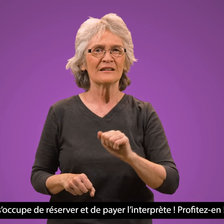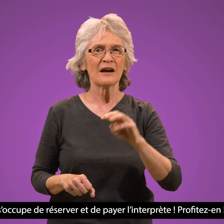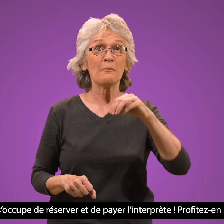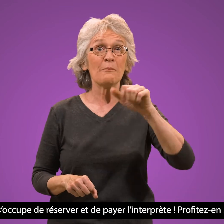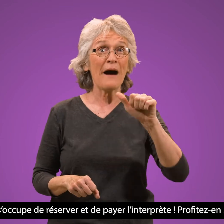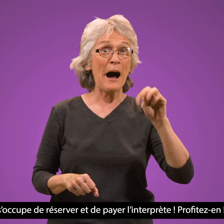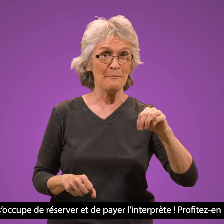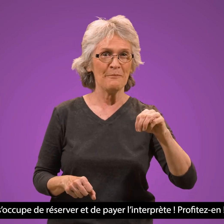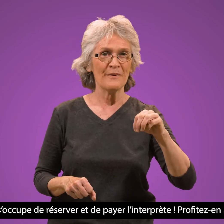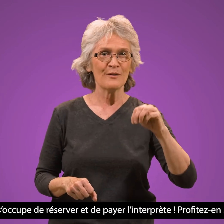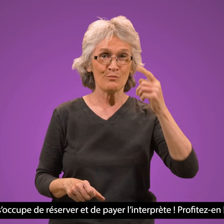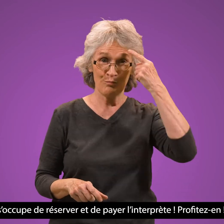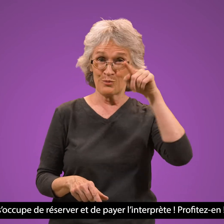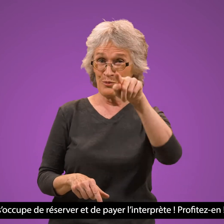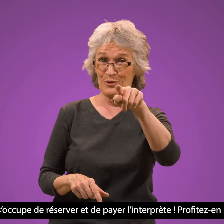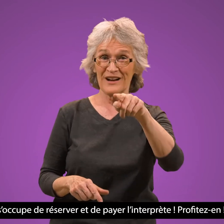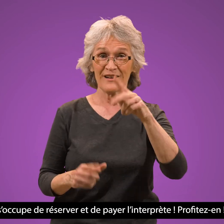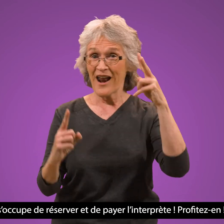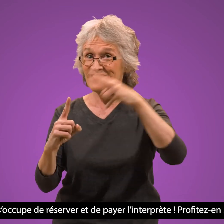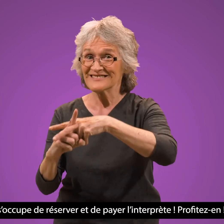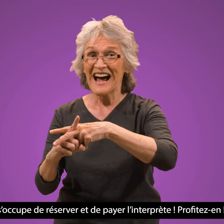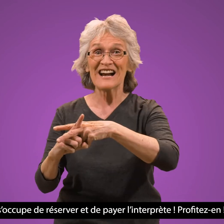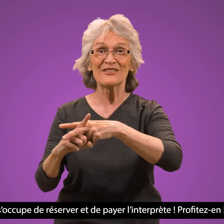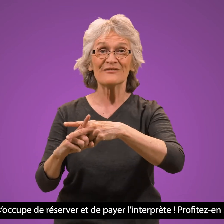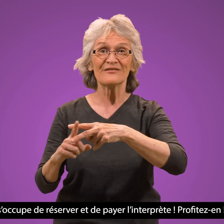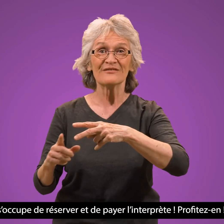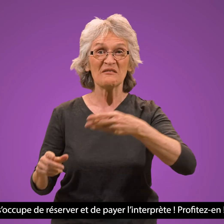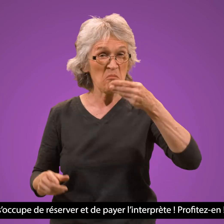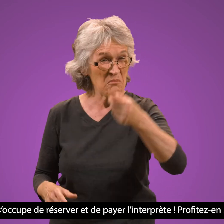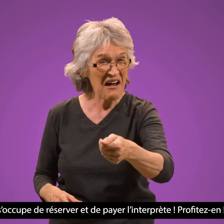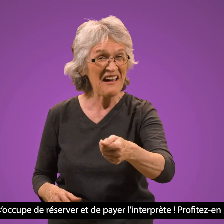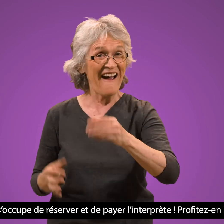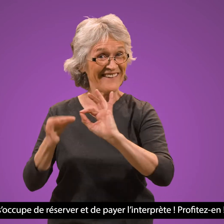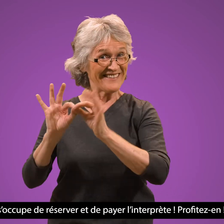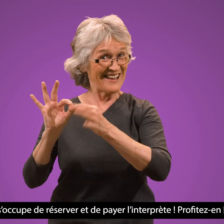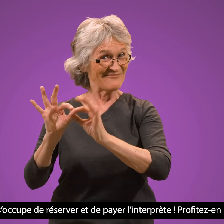MAM s'occupe de réserver et de payer l'interprète. Profitez-en!